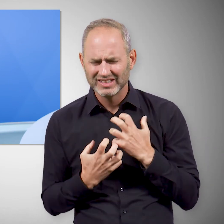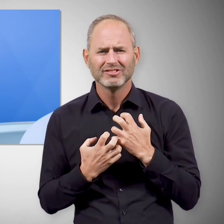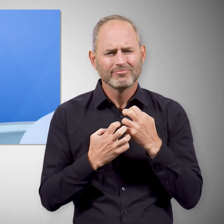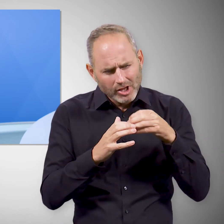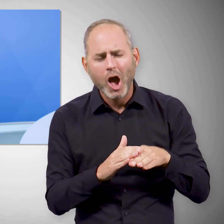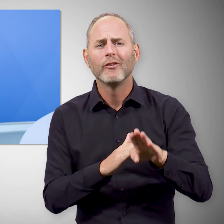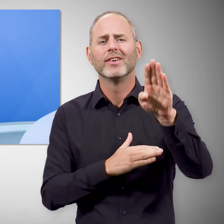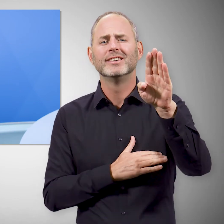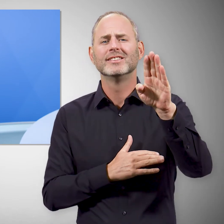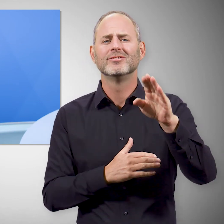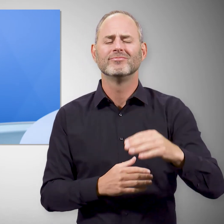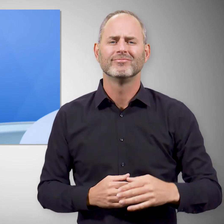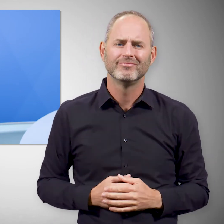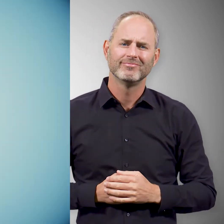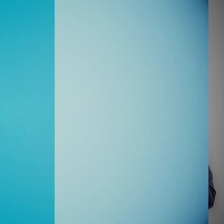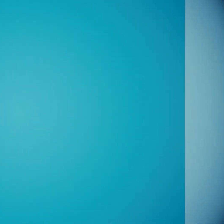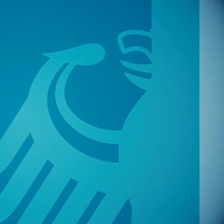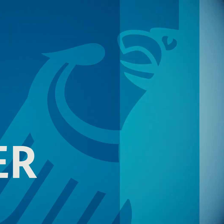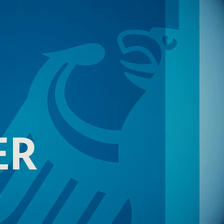Krieges, dass es wieder aufwärts geht.